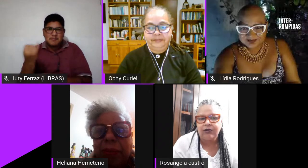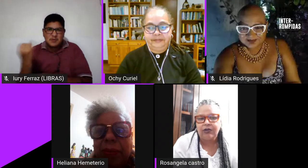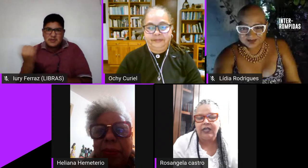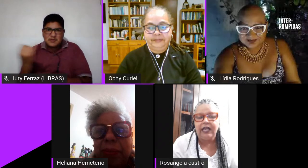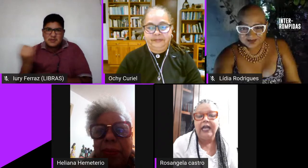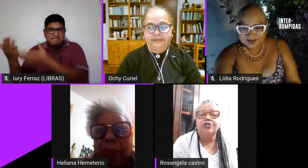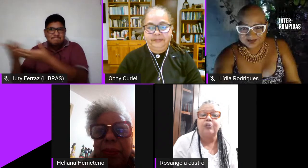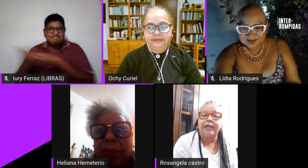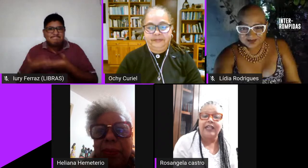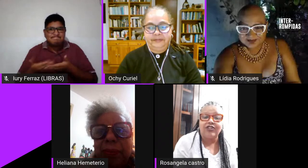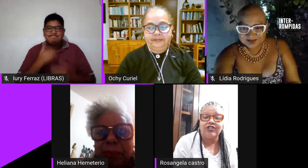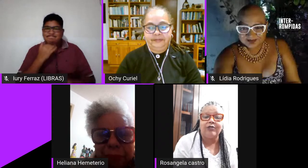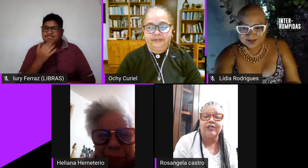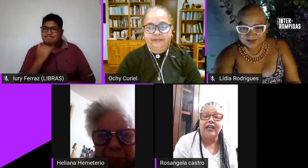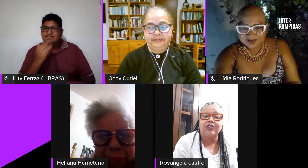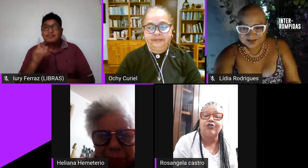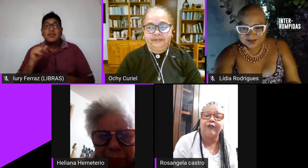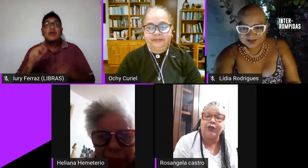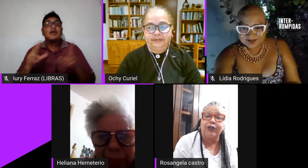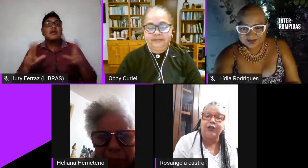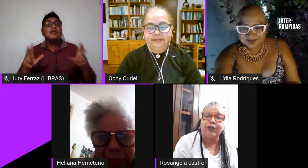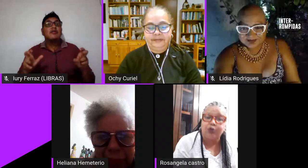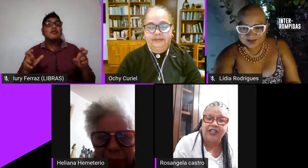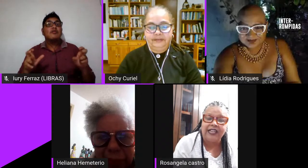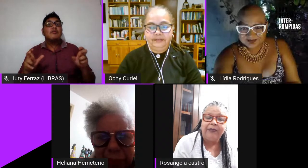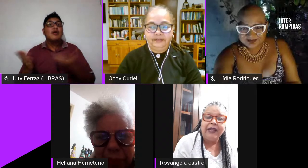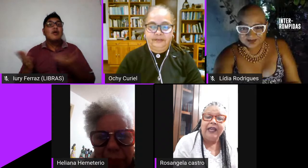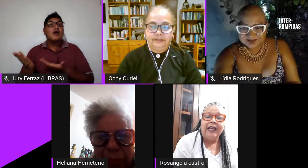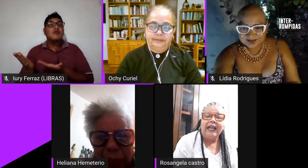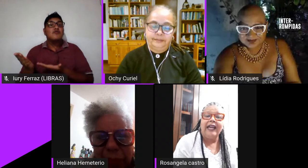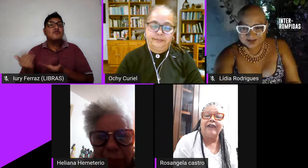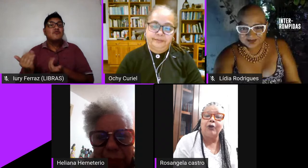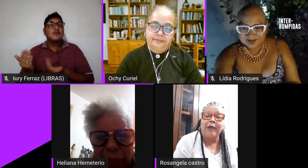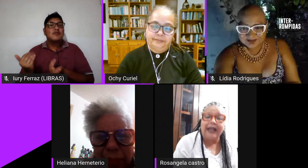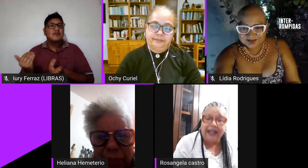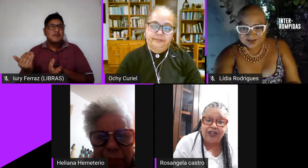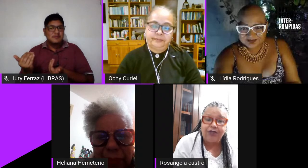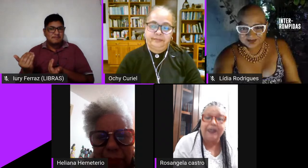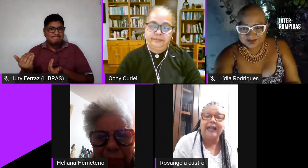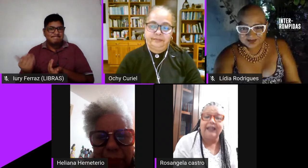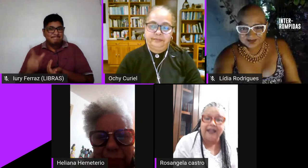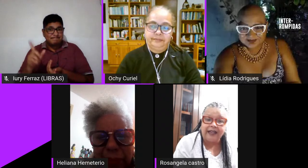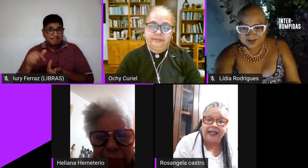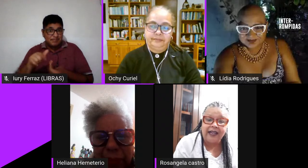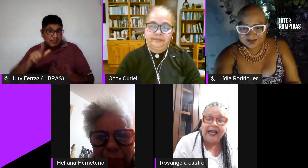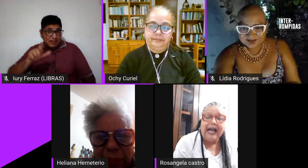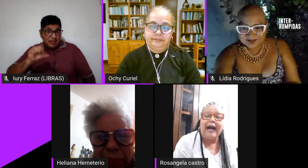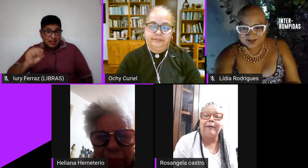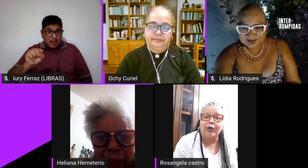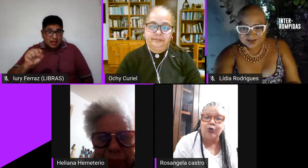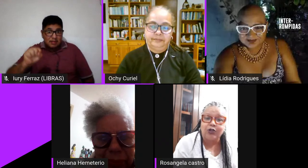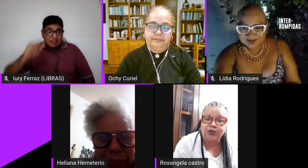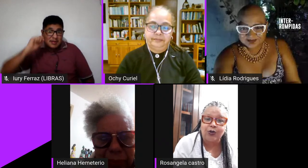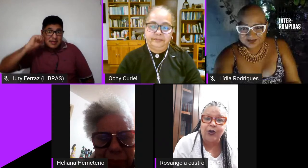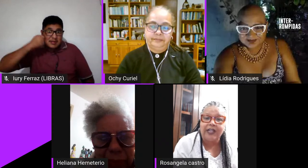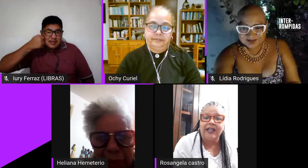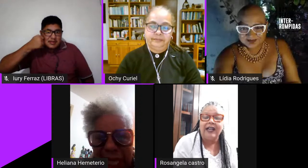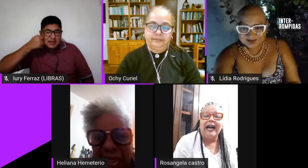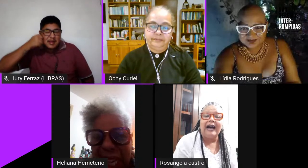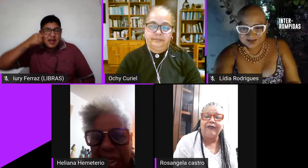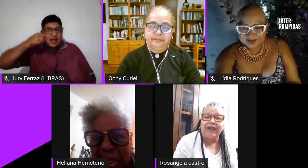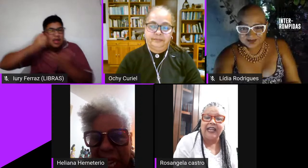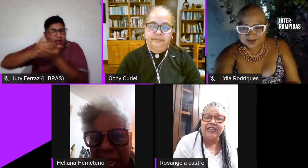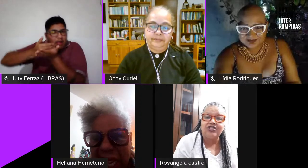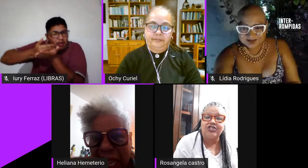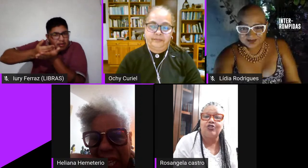trazendo e sobre a questão da juventude né foi uma lésbica negra a precursora